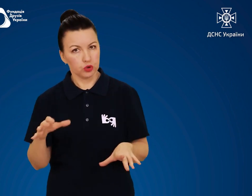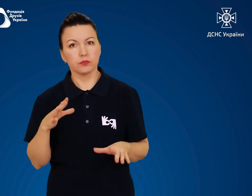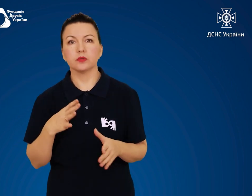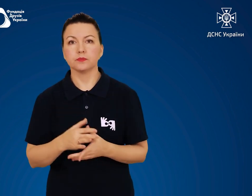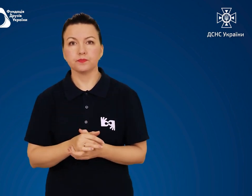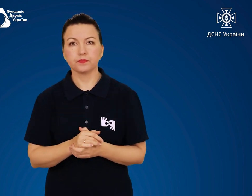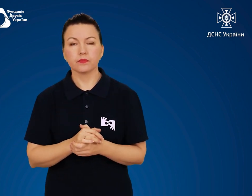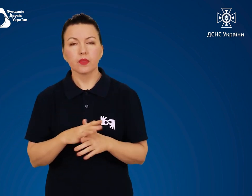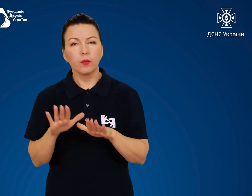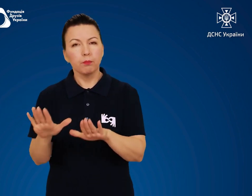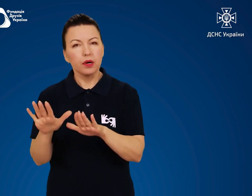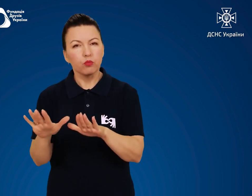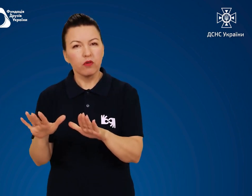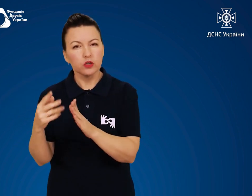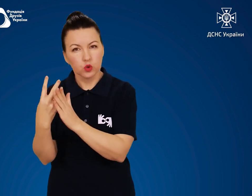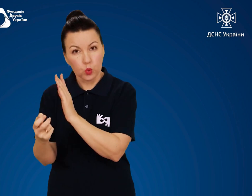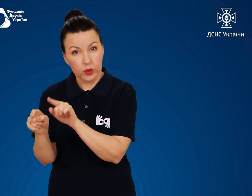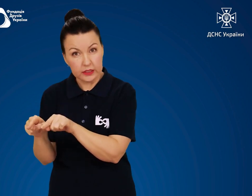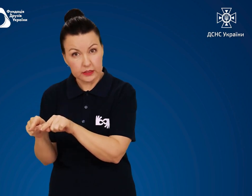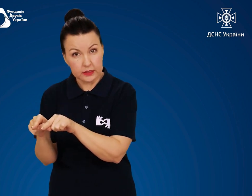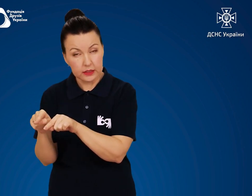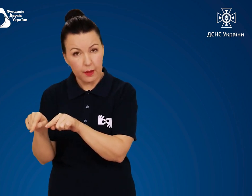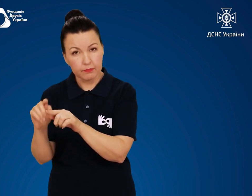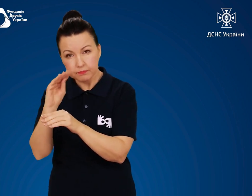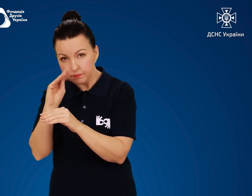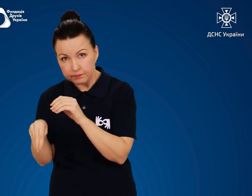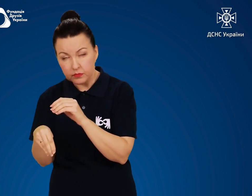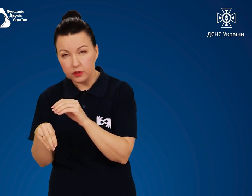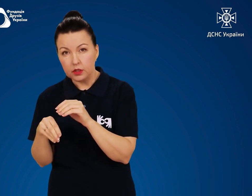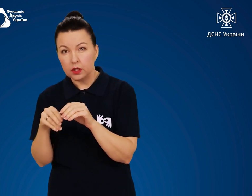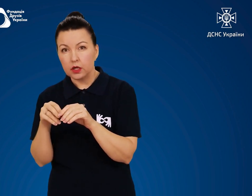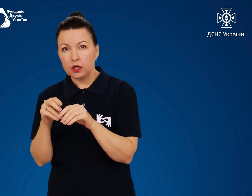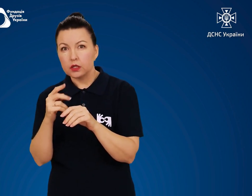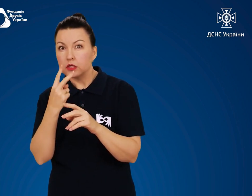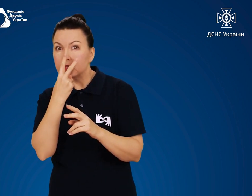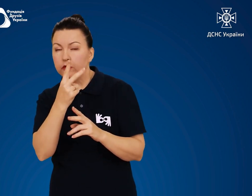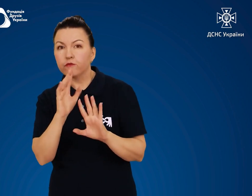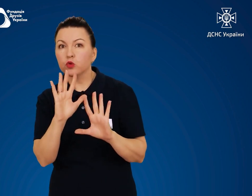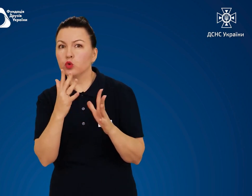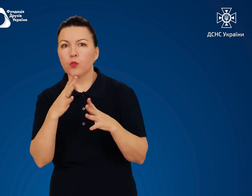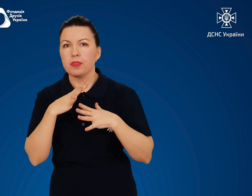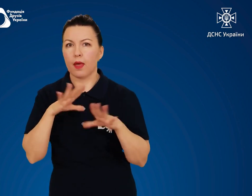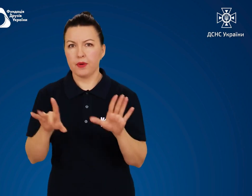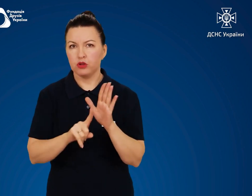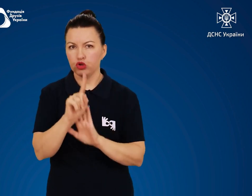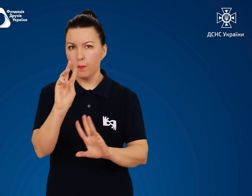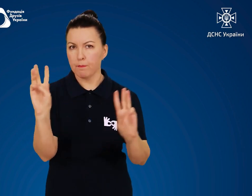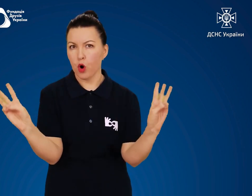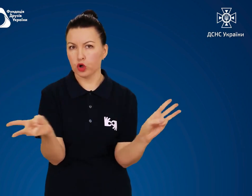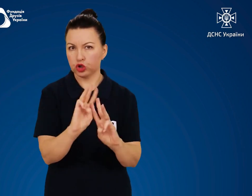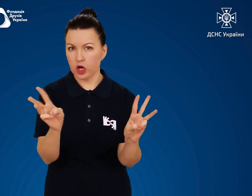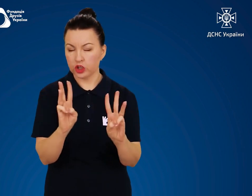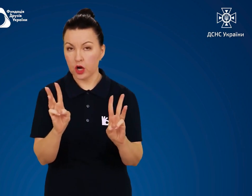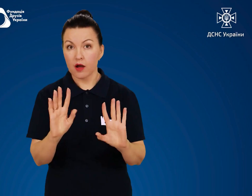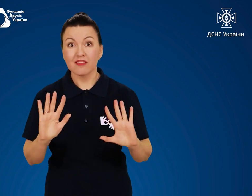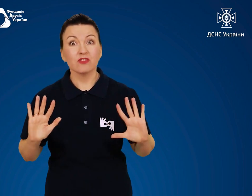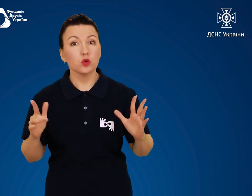Перебуваючи в укритті, стежте за можливим початком пожежі Якщо пожежа